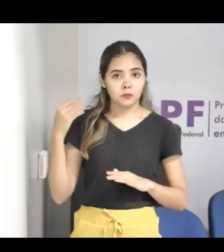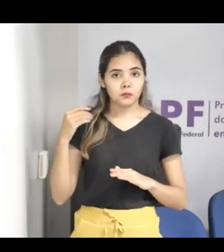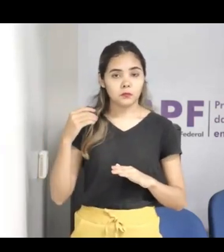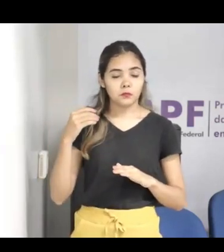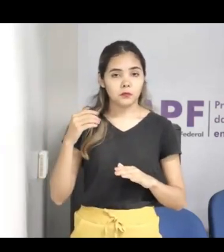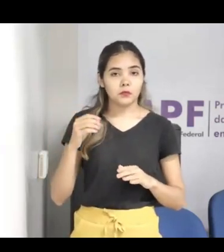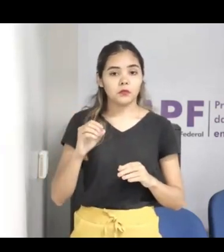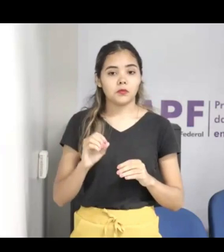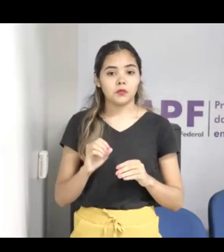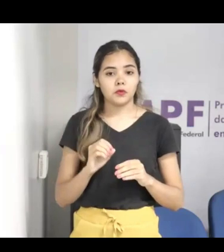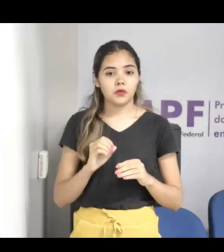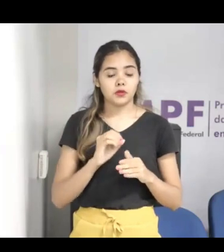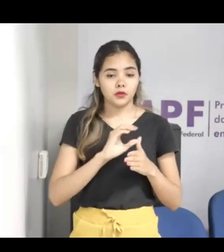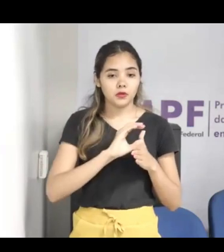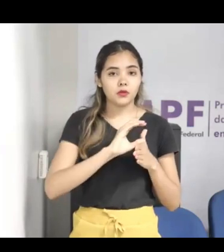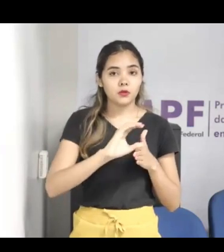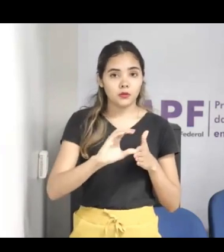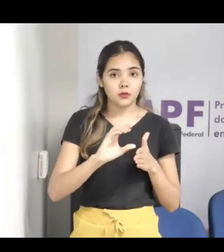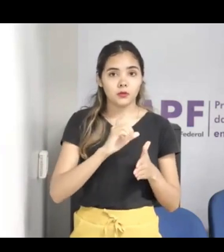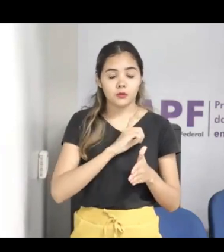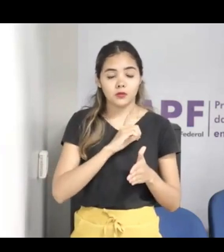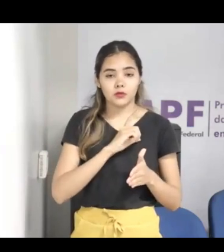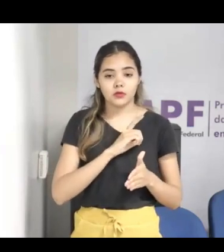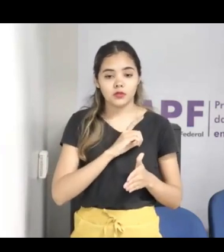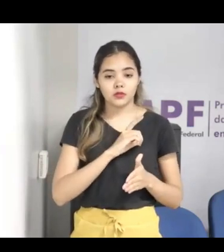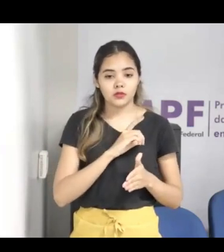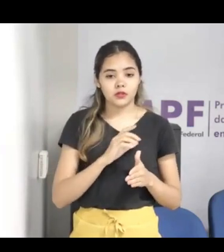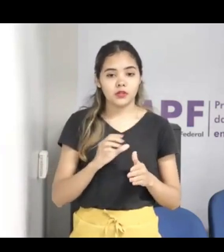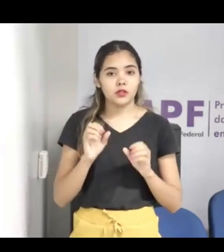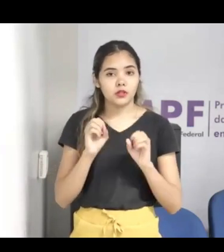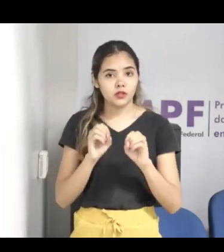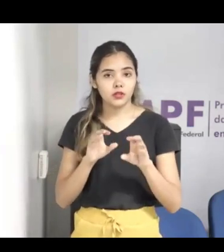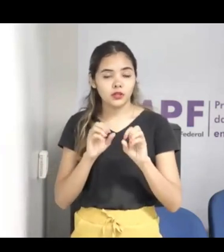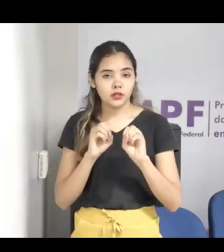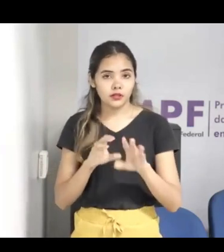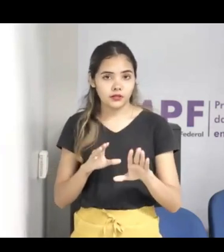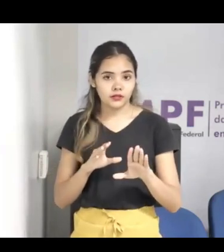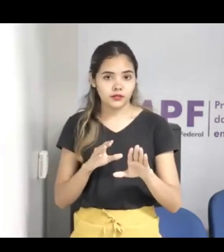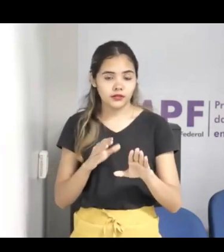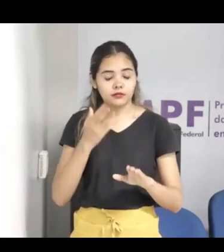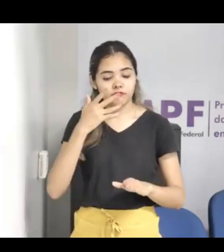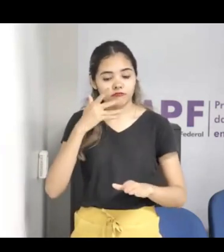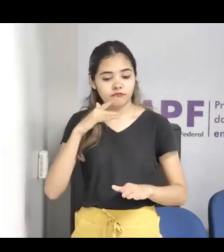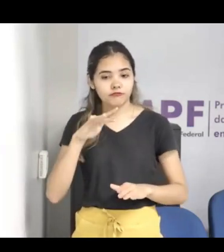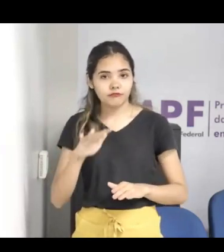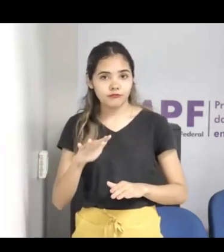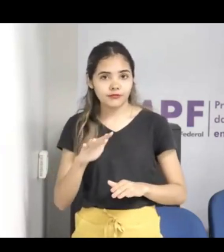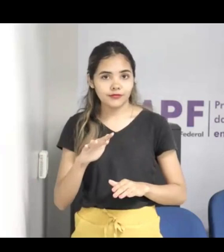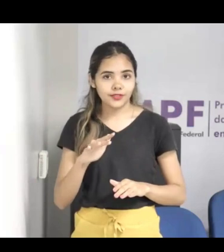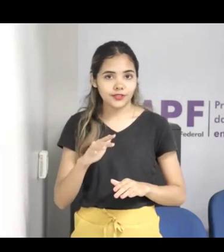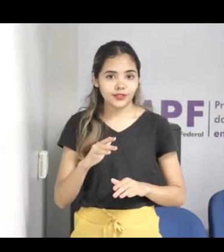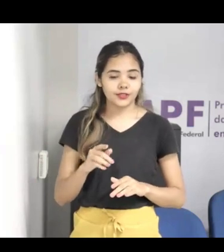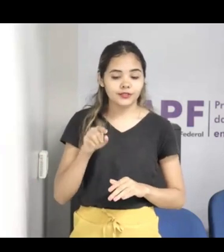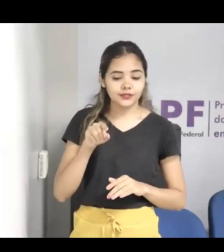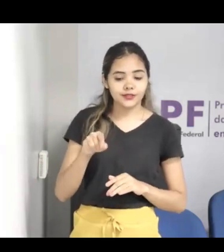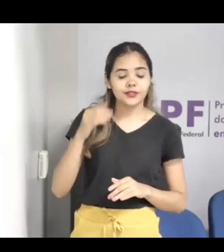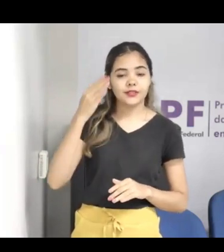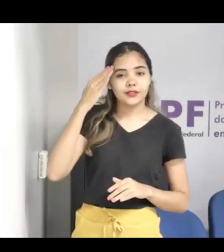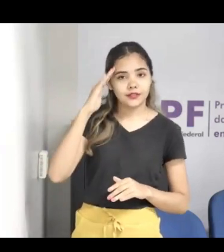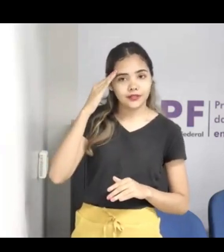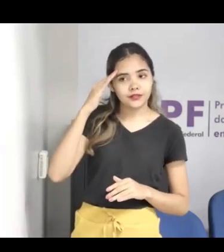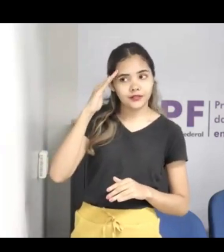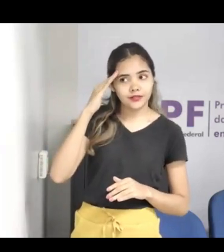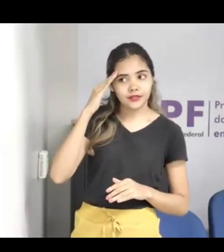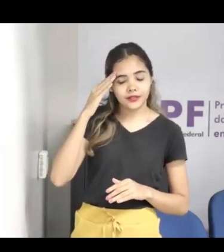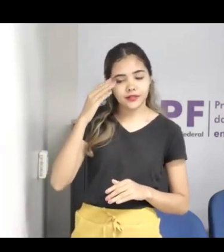direitinho para a criança numa linguagem infantil, uma linguagem adequada para eles, de como é que eles se protegem no ambiente online,